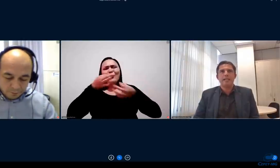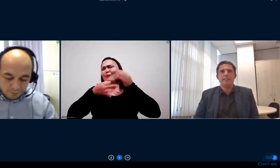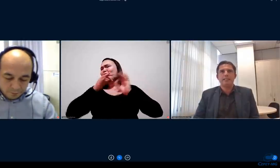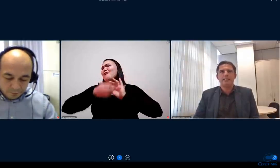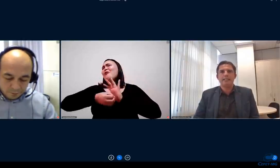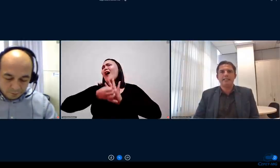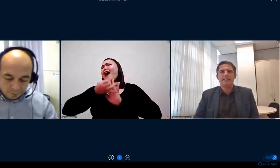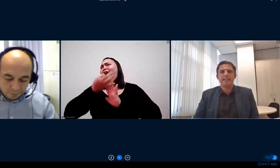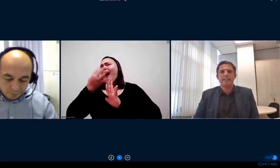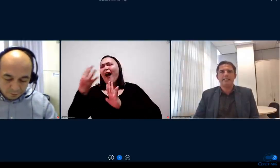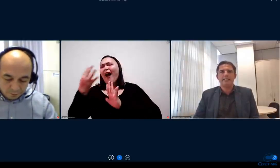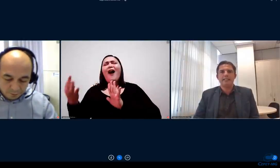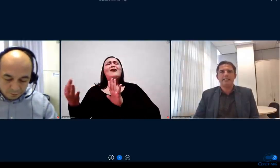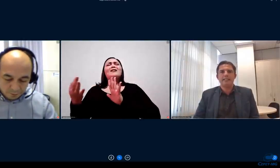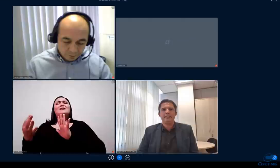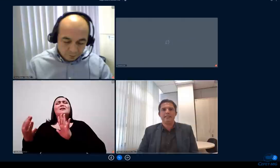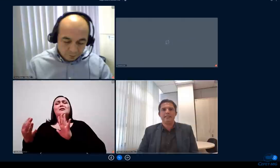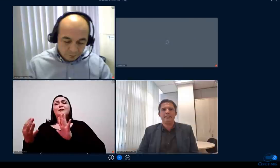a serem